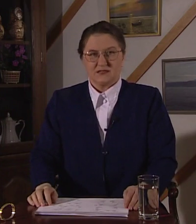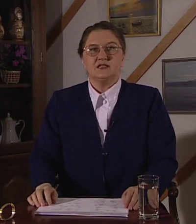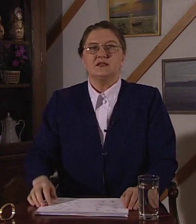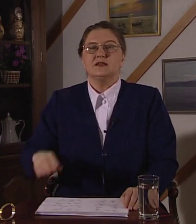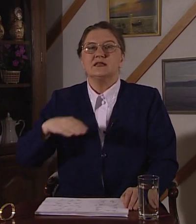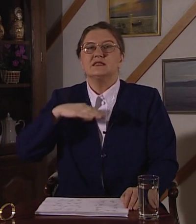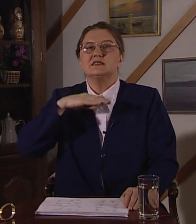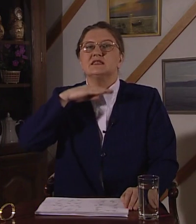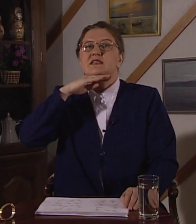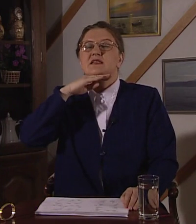Сытный. Сытный.